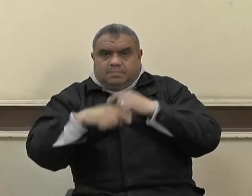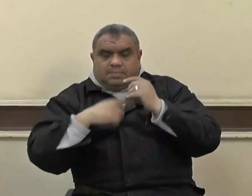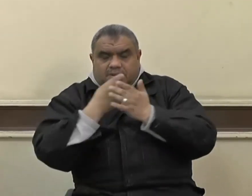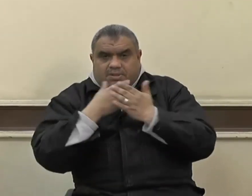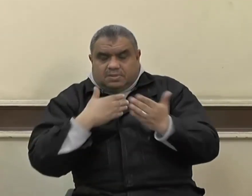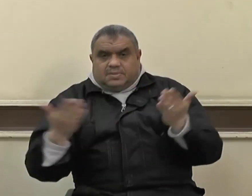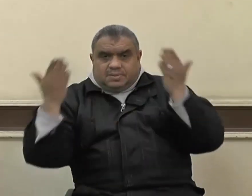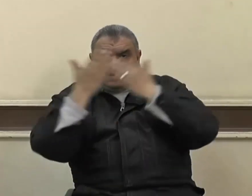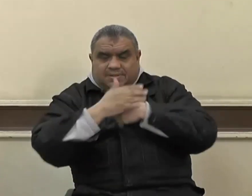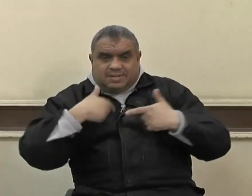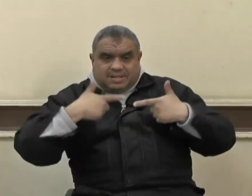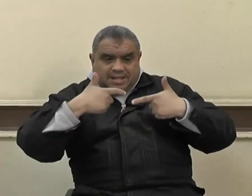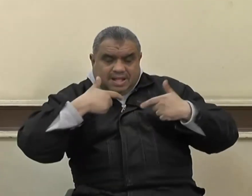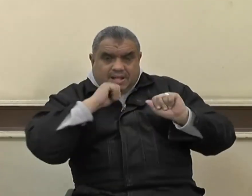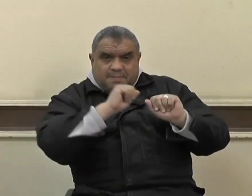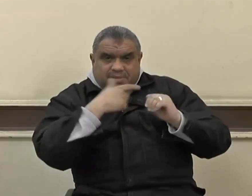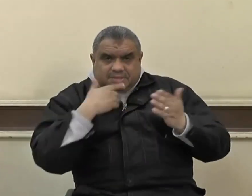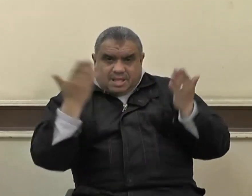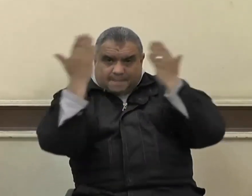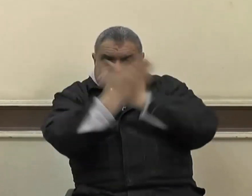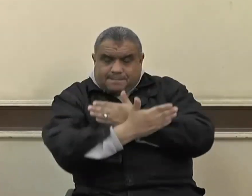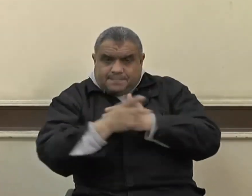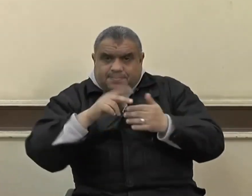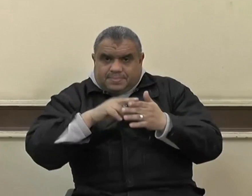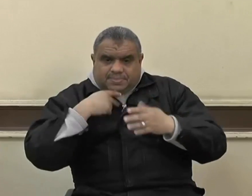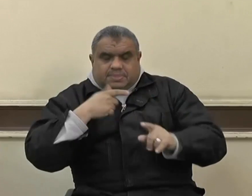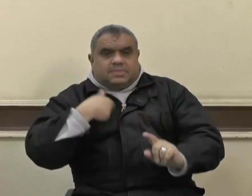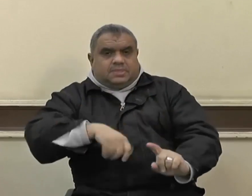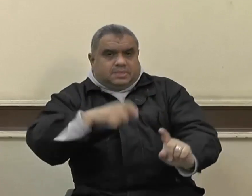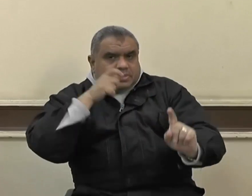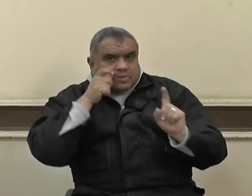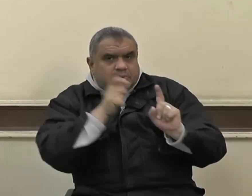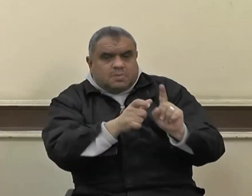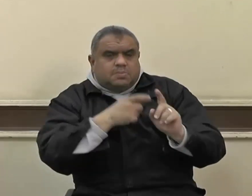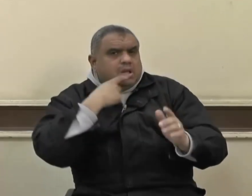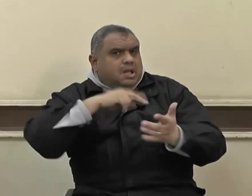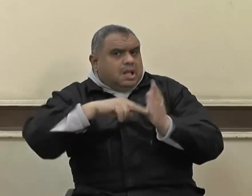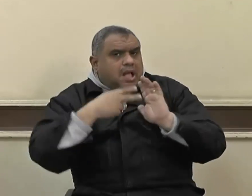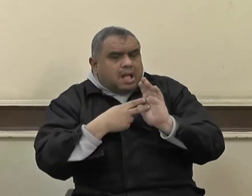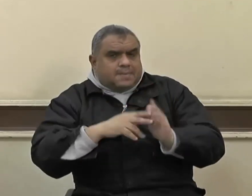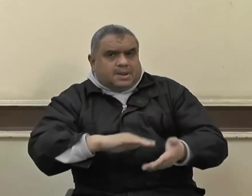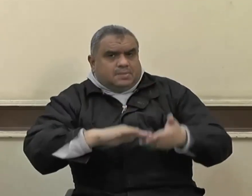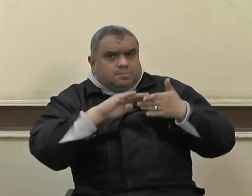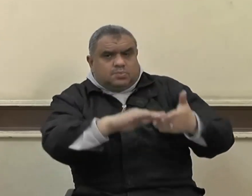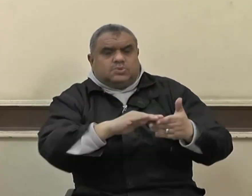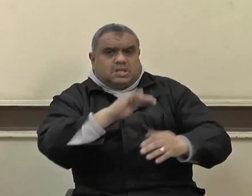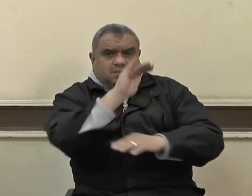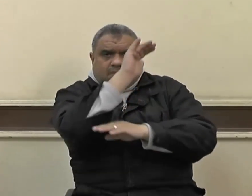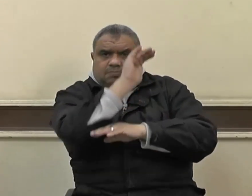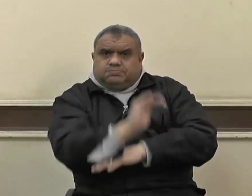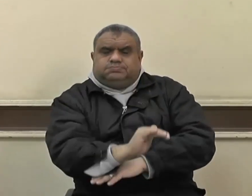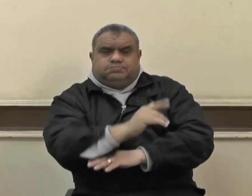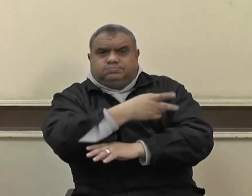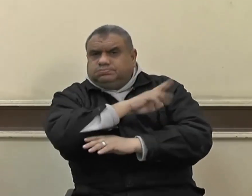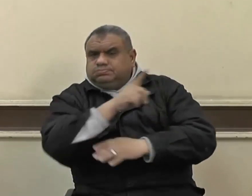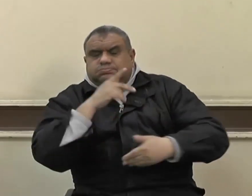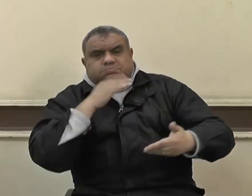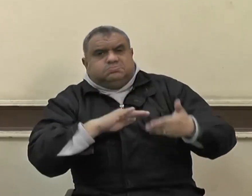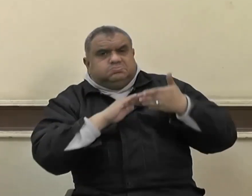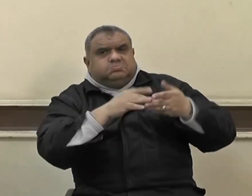الغفاري وقد شهد أبي الحديبية مع رسول الله صلى الله عليه وسلم فوقف